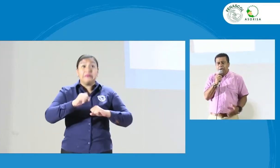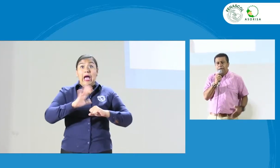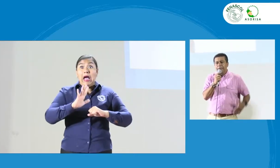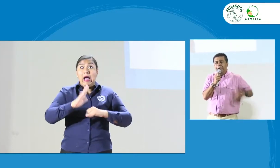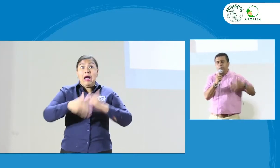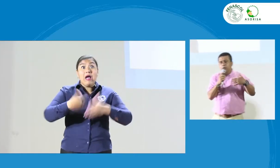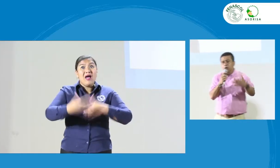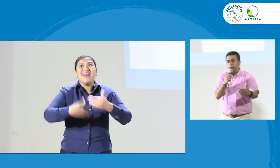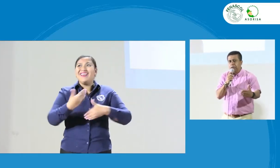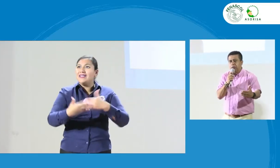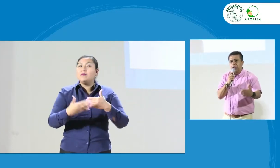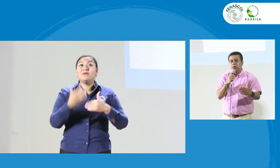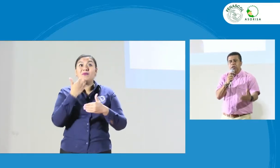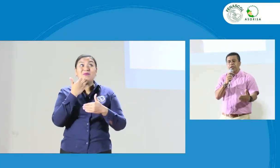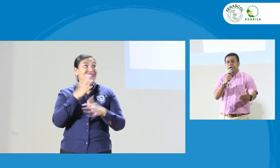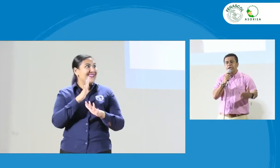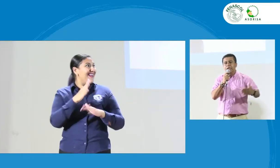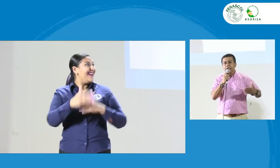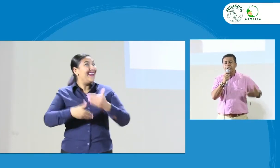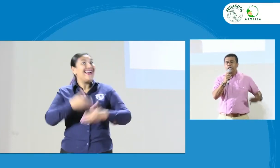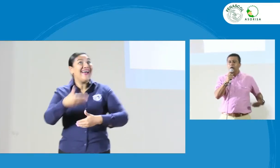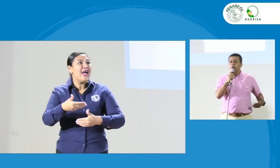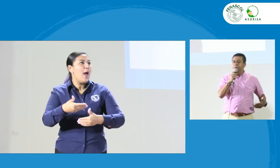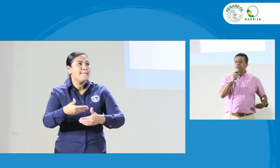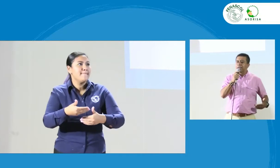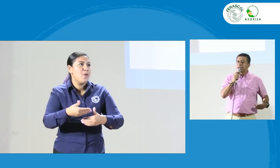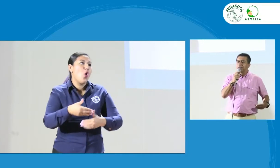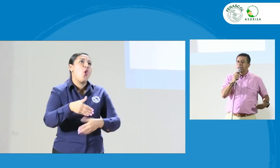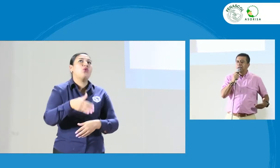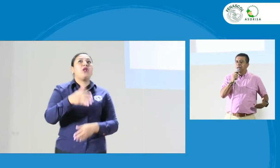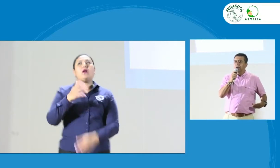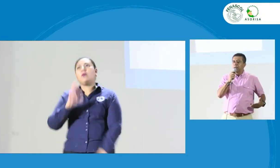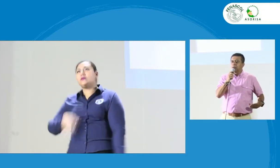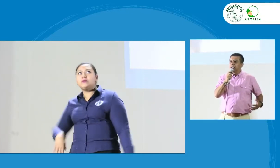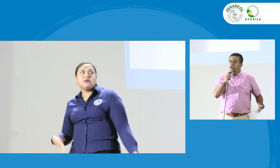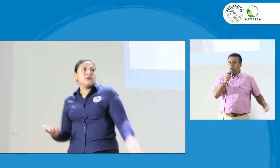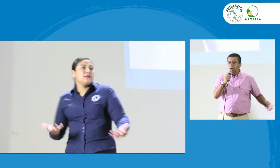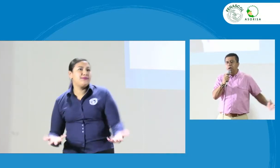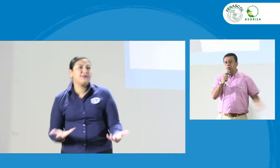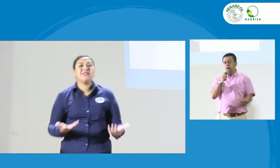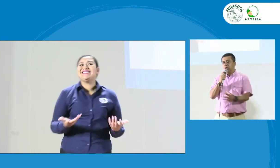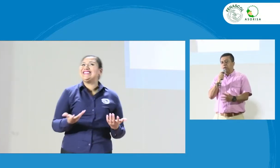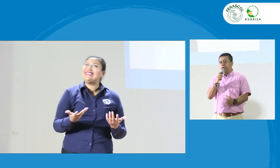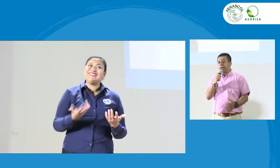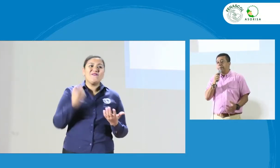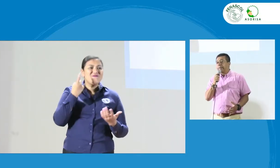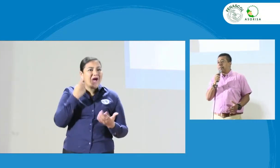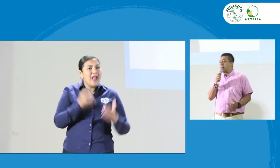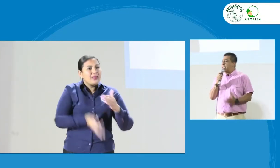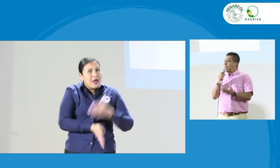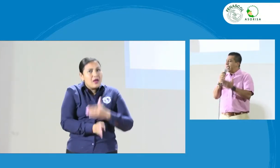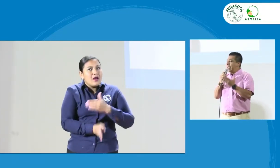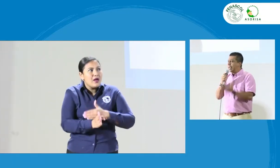pasos muchas veces son, damos dos pasos y nos atrancan y tienen que devolver tres. Entonces no hay una continuidad.